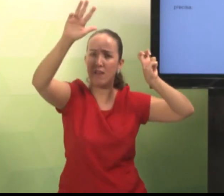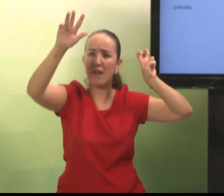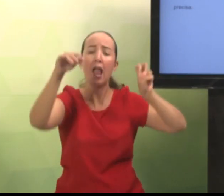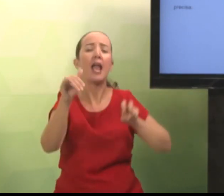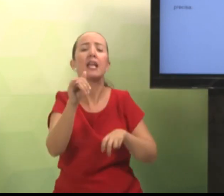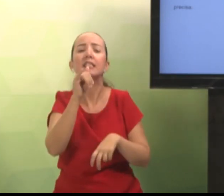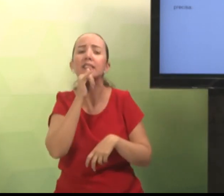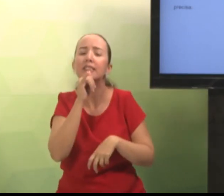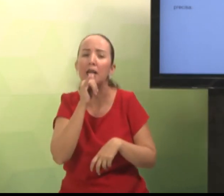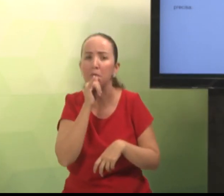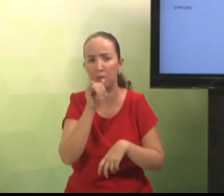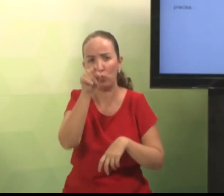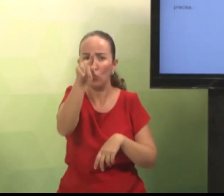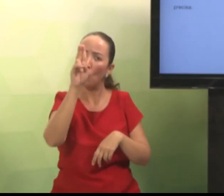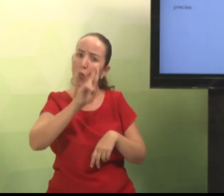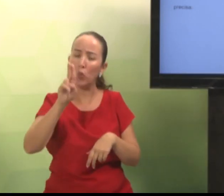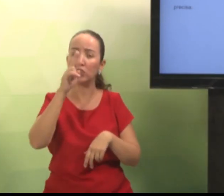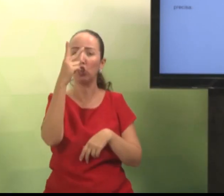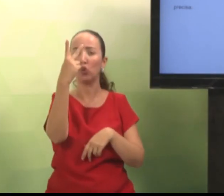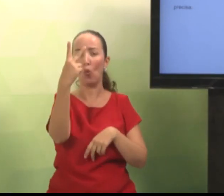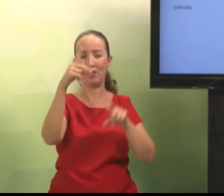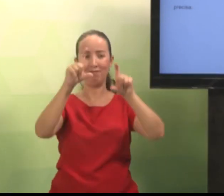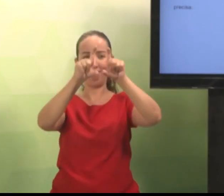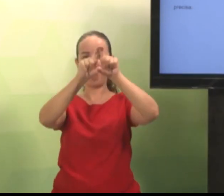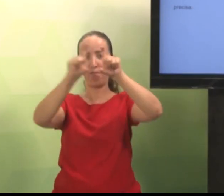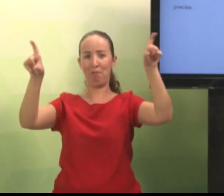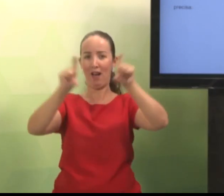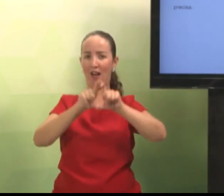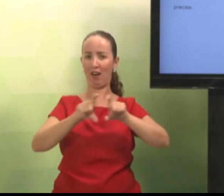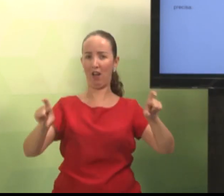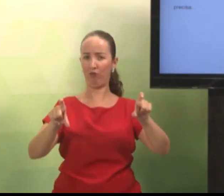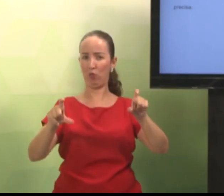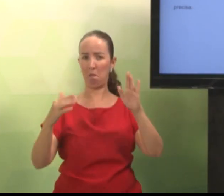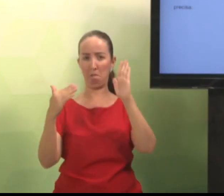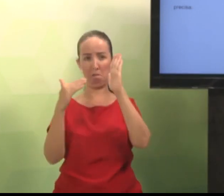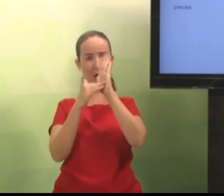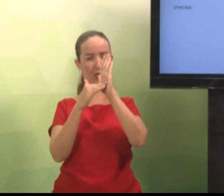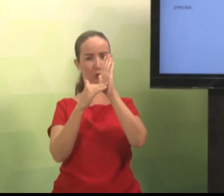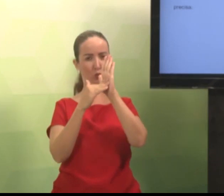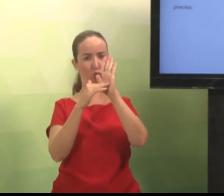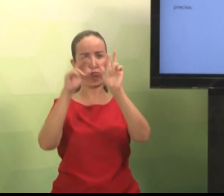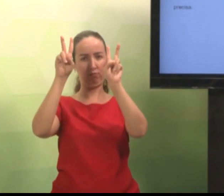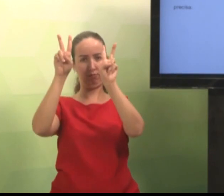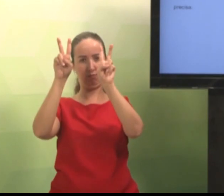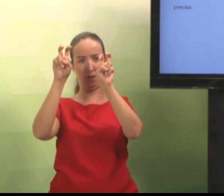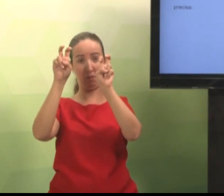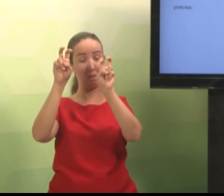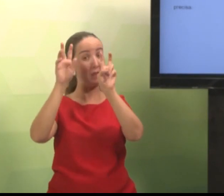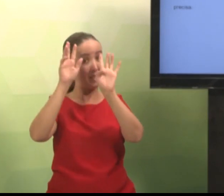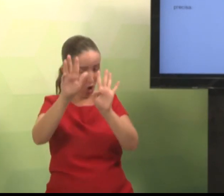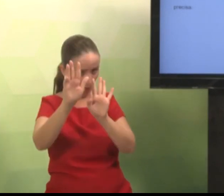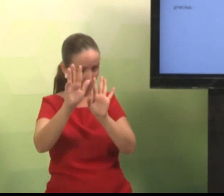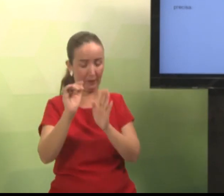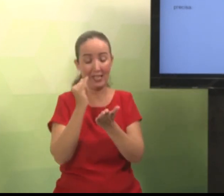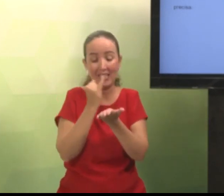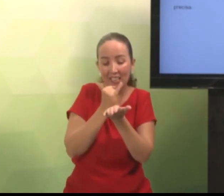Por exemplo, você pode utilizar dois parágrafos para falar sobre o tema.